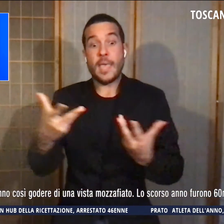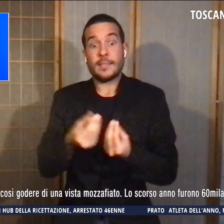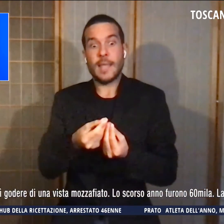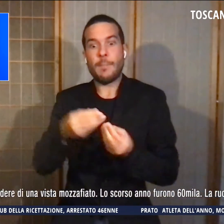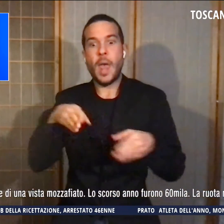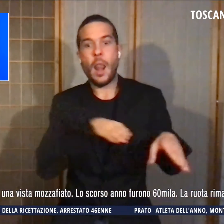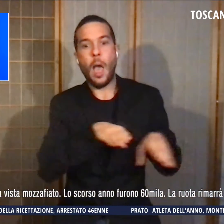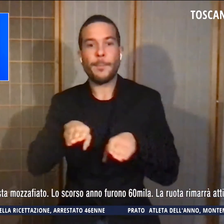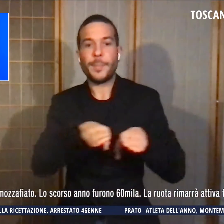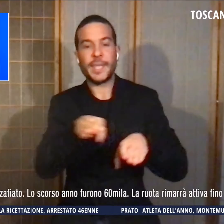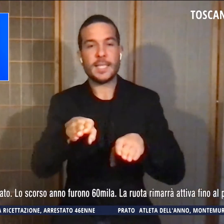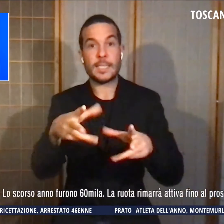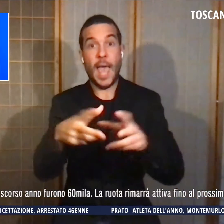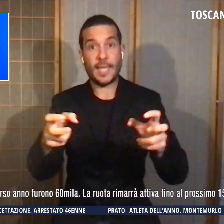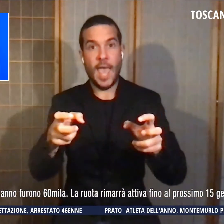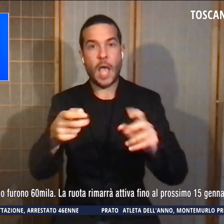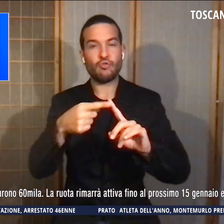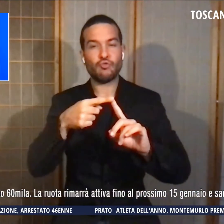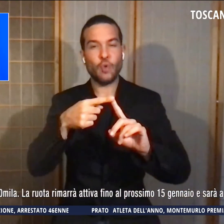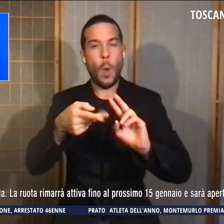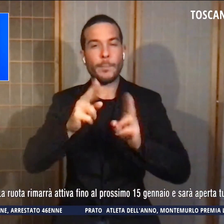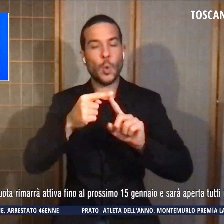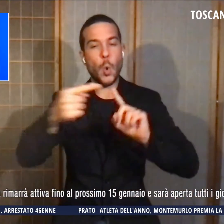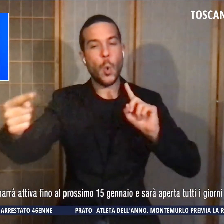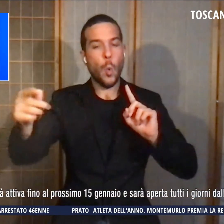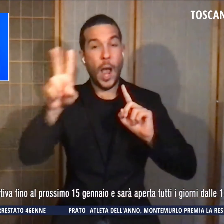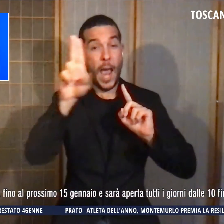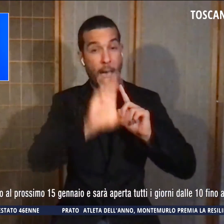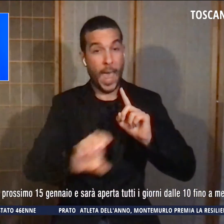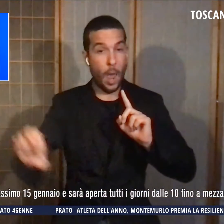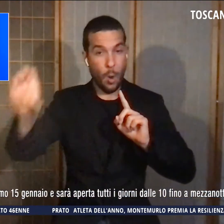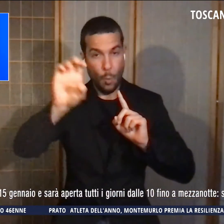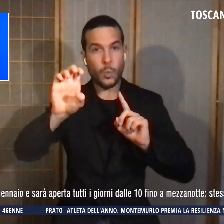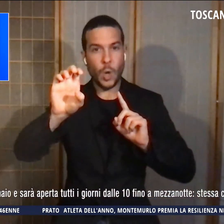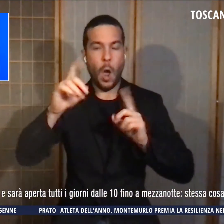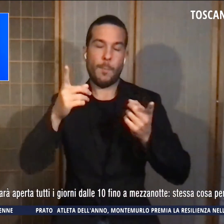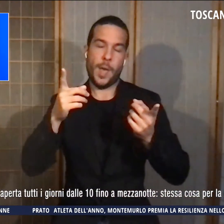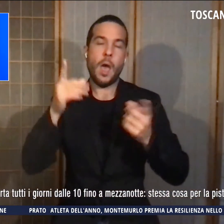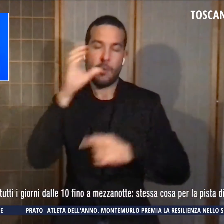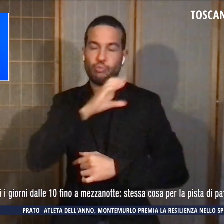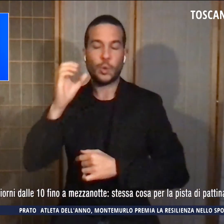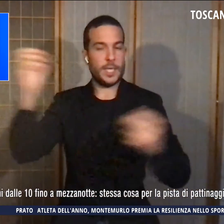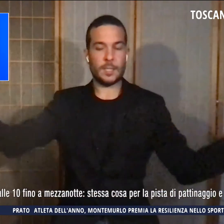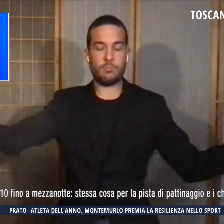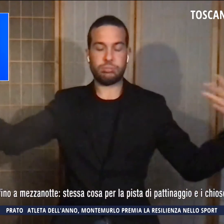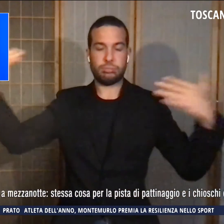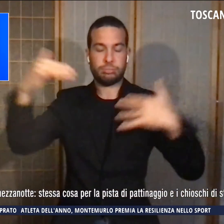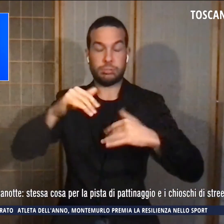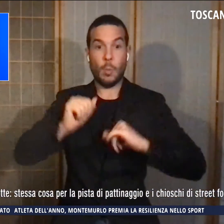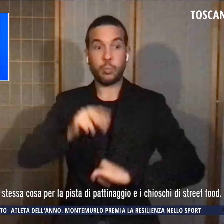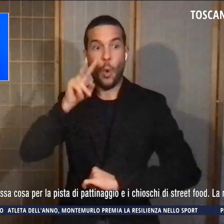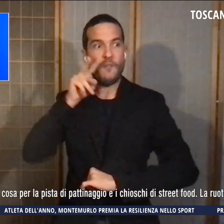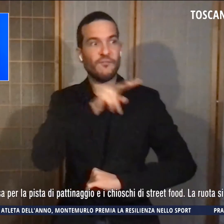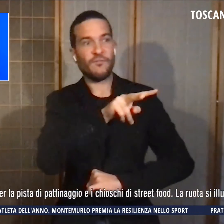richiamerà turisti e fiorentini che potranno così godere di una vista mozzafiato. Lo scorso anno